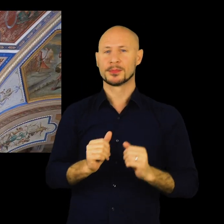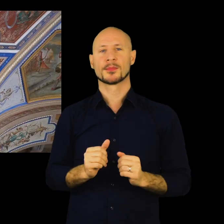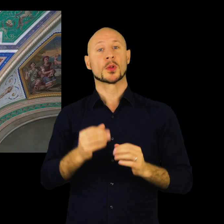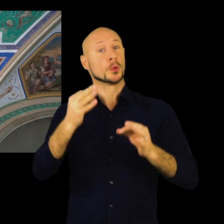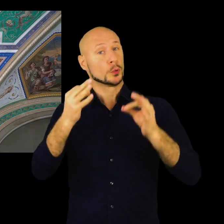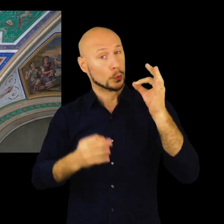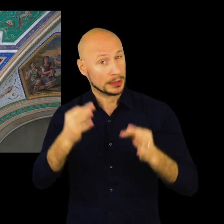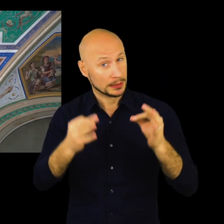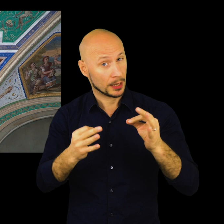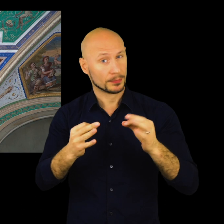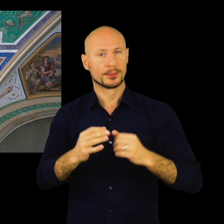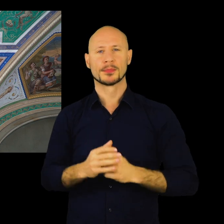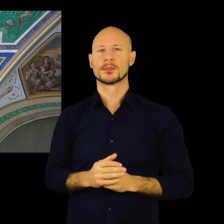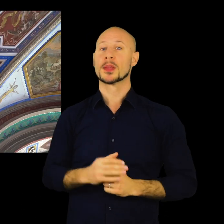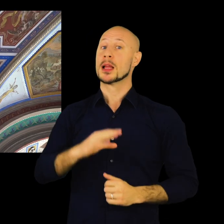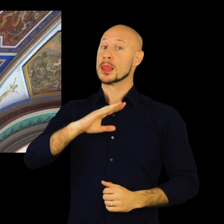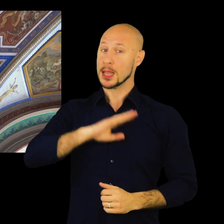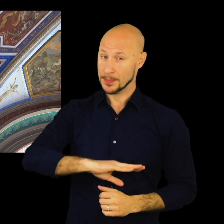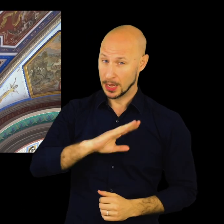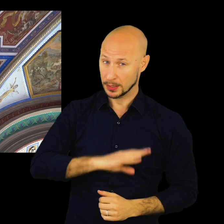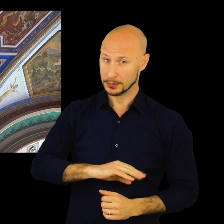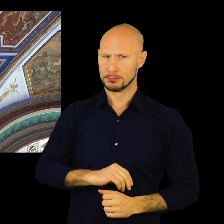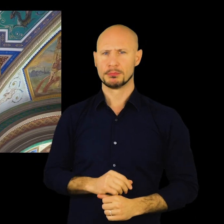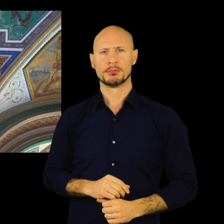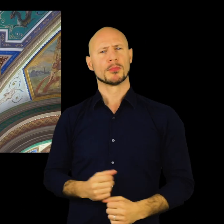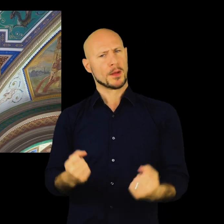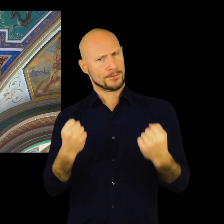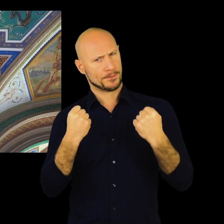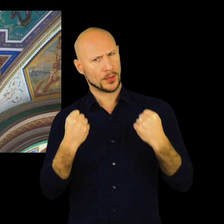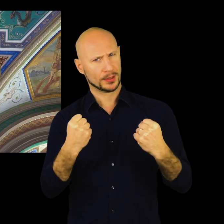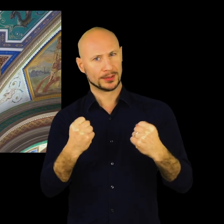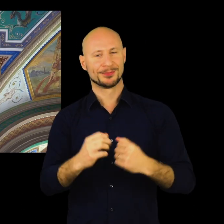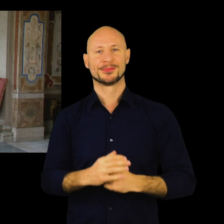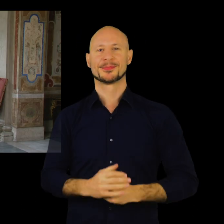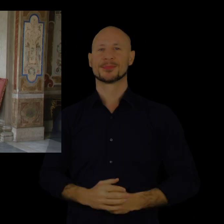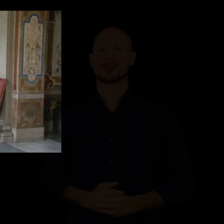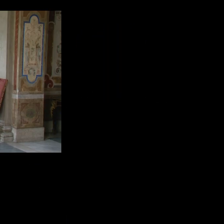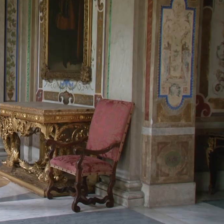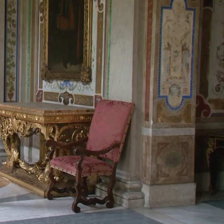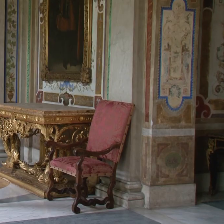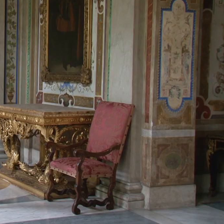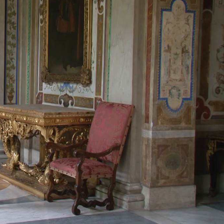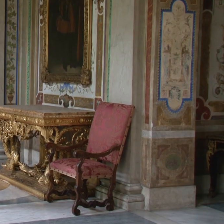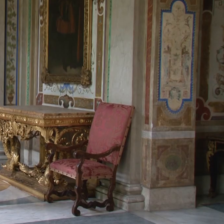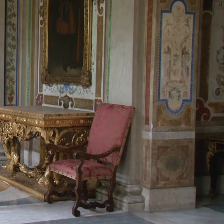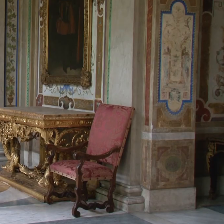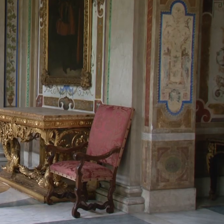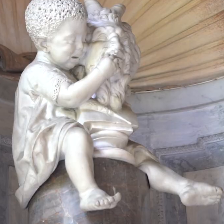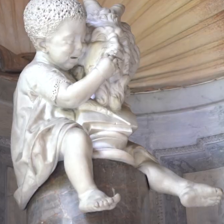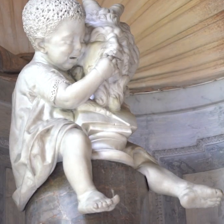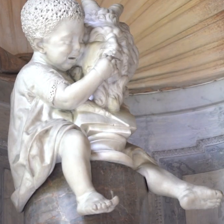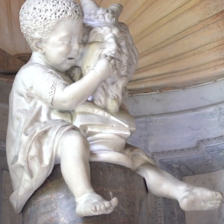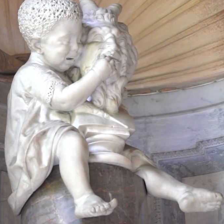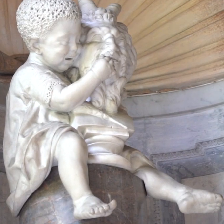giustizia, temperanza e fortezza. L'altro grande protagonista di questa sala